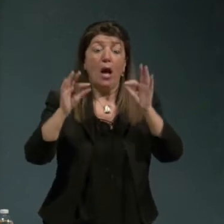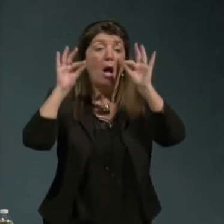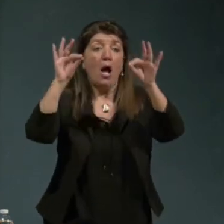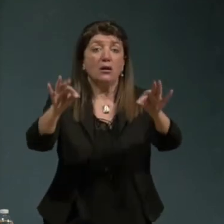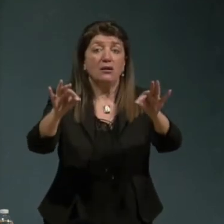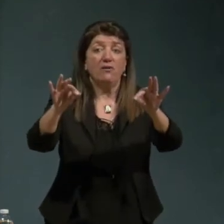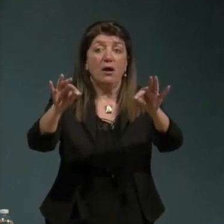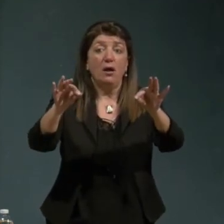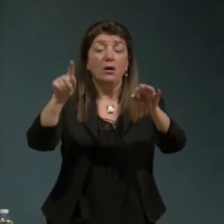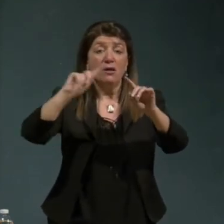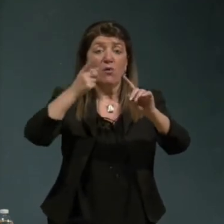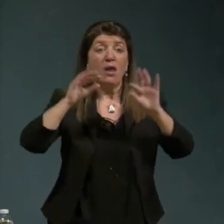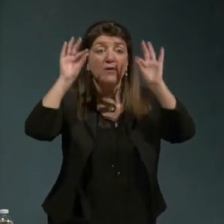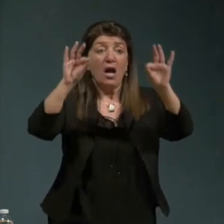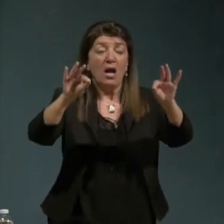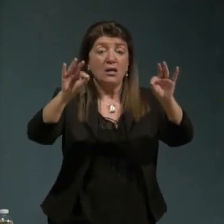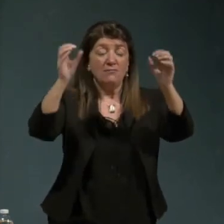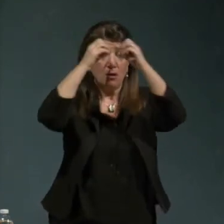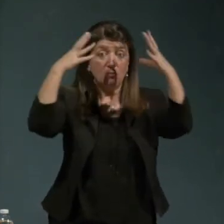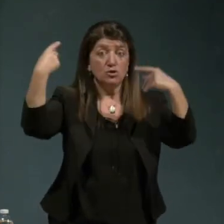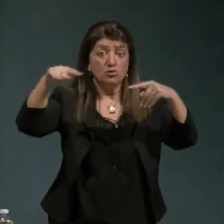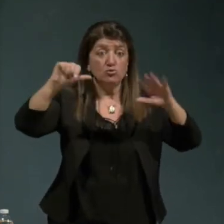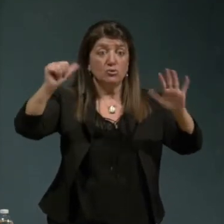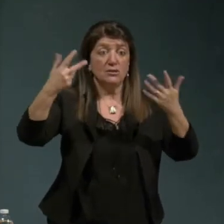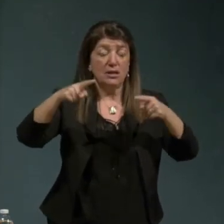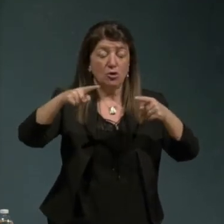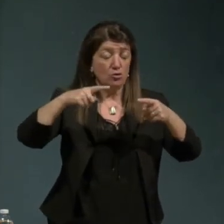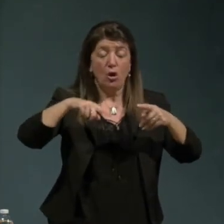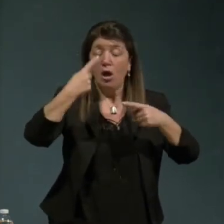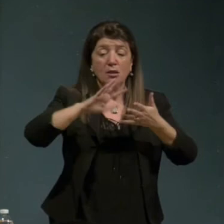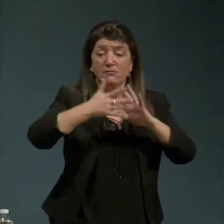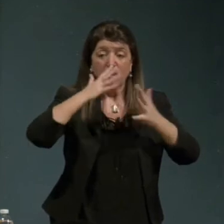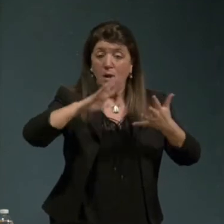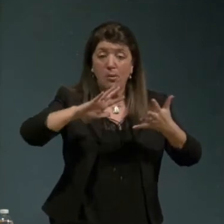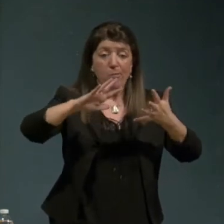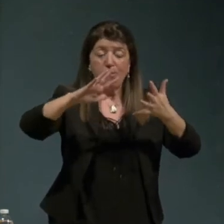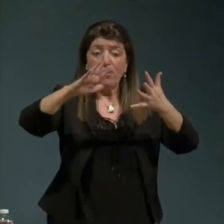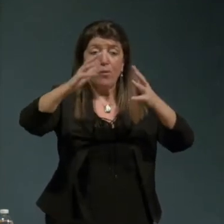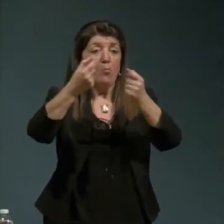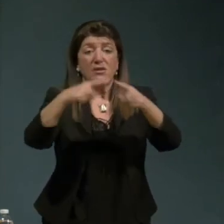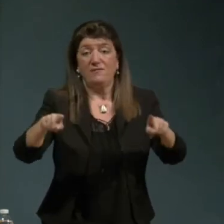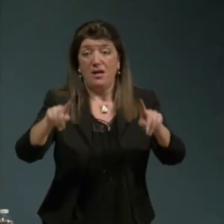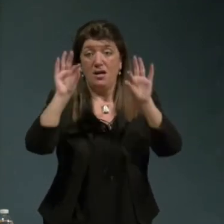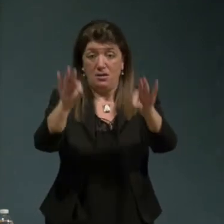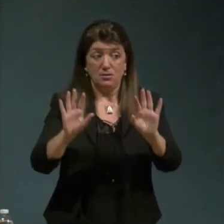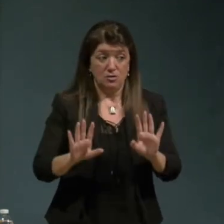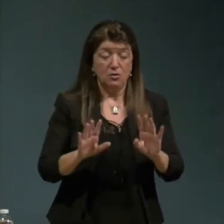e che si voleva nel 68 e tu hai dedicato